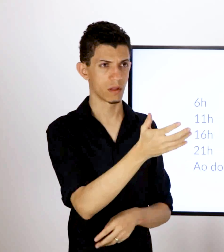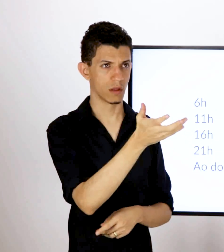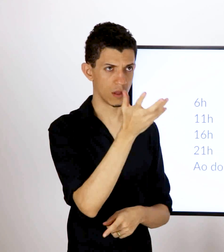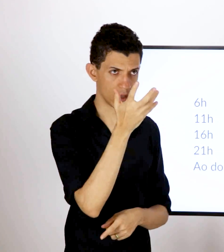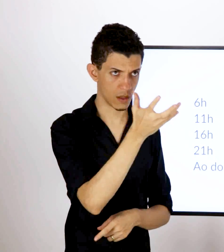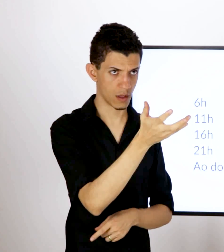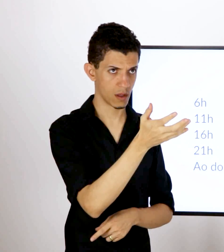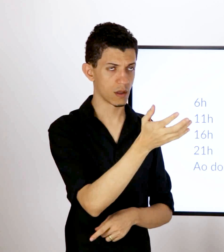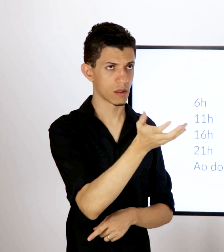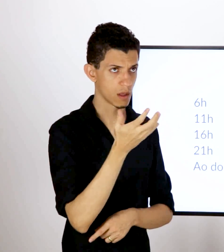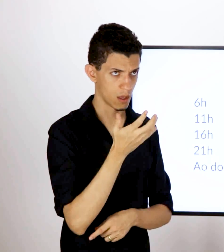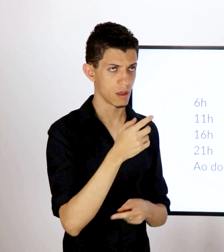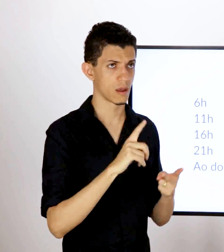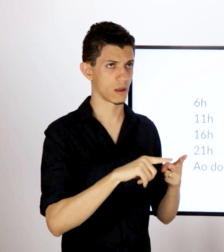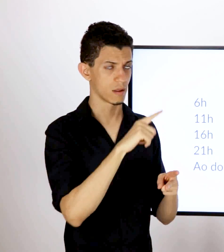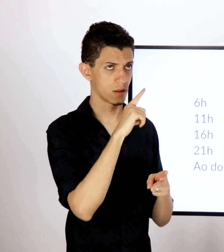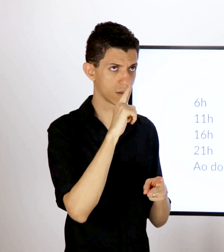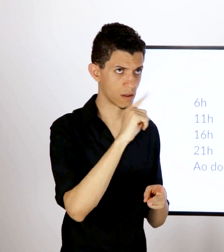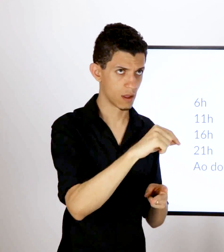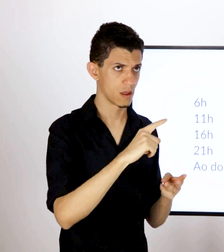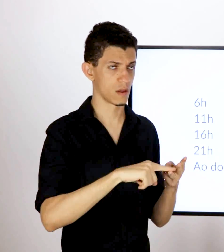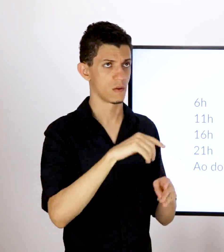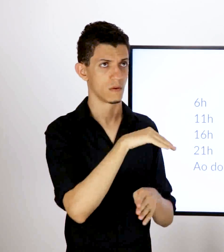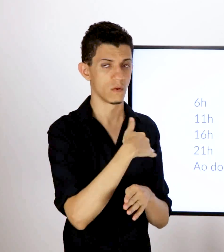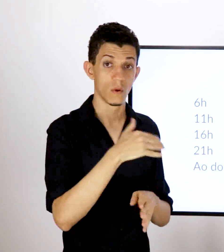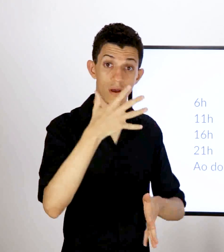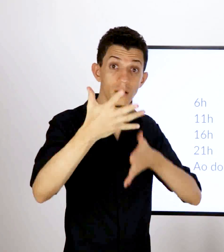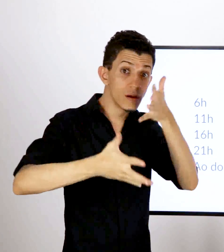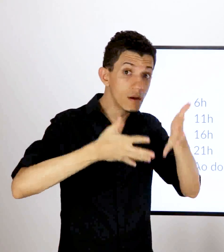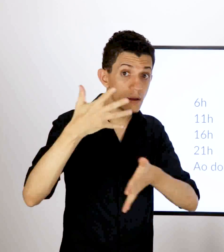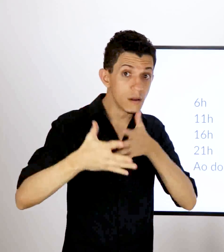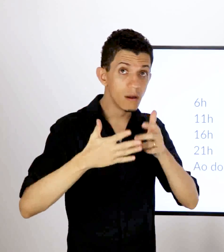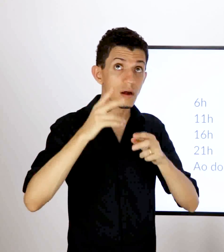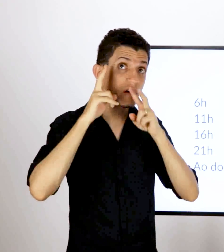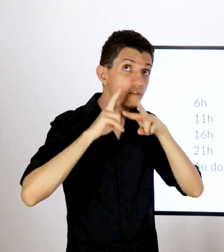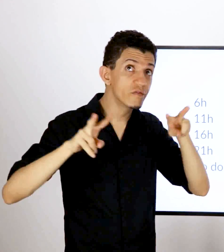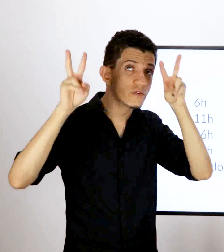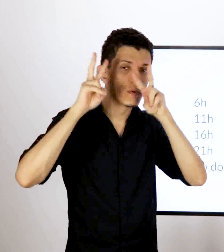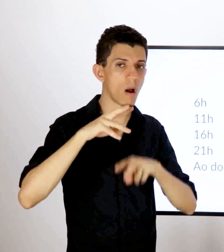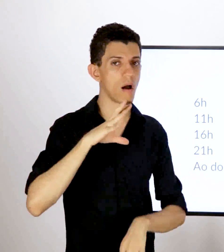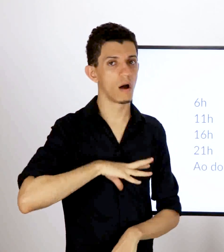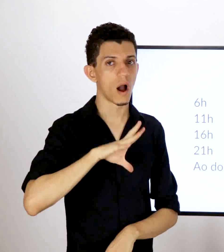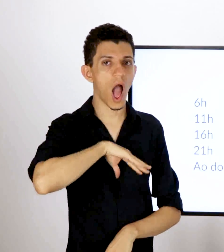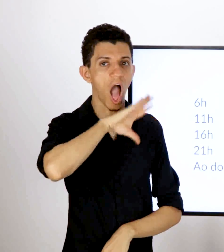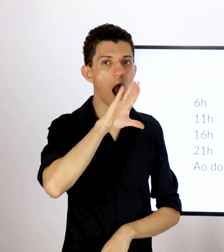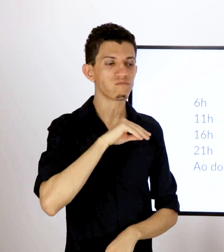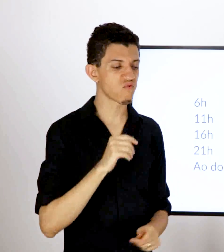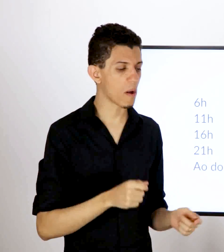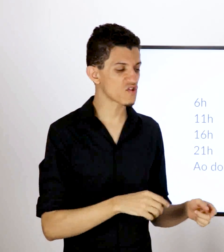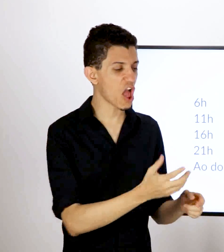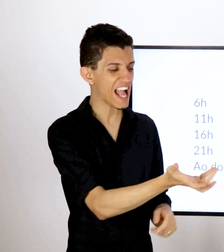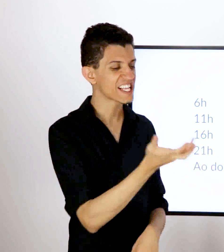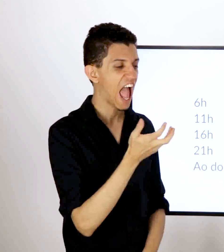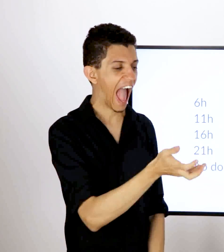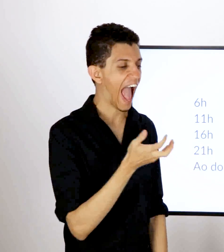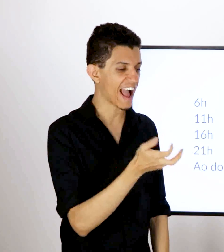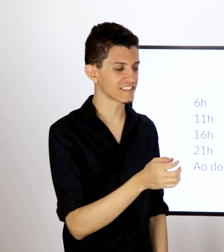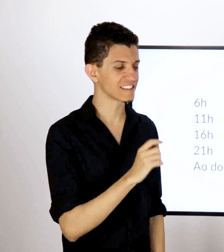querer, sair, rua, e, então, você vai fazendo essa sinalização, sem ficar falando oralmente, ok?